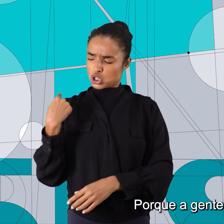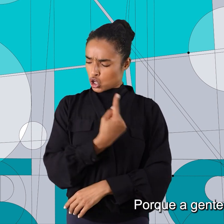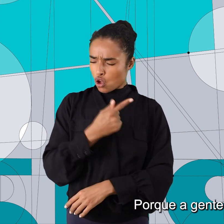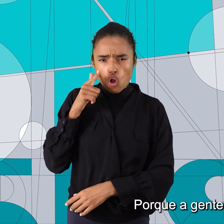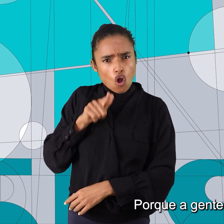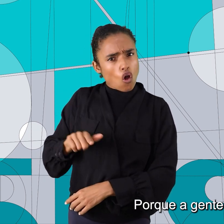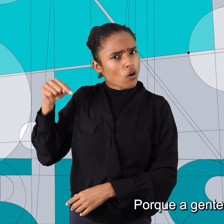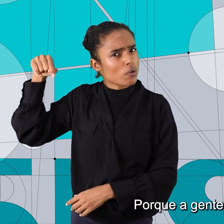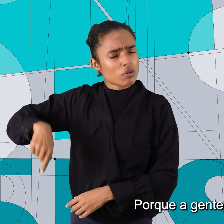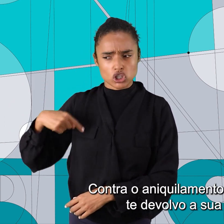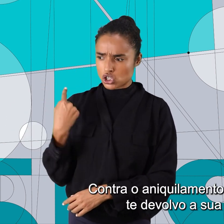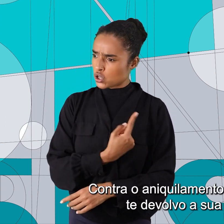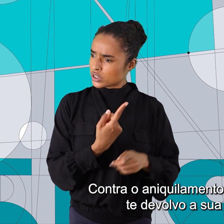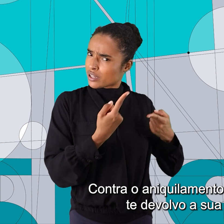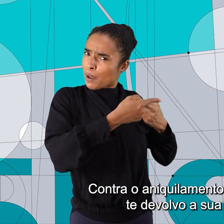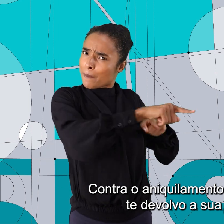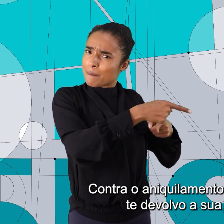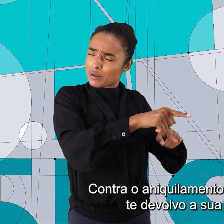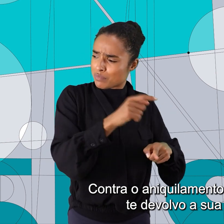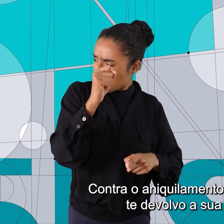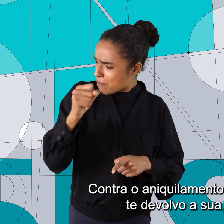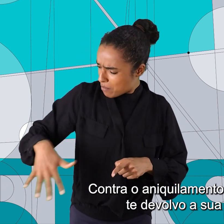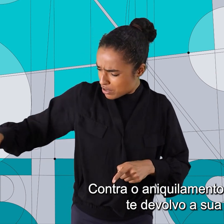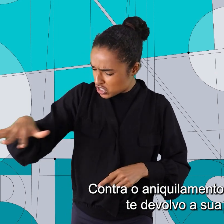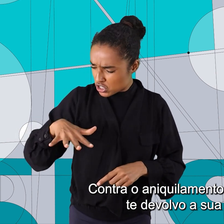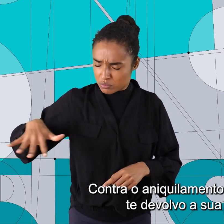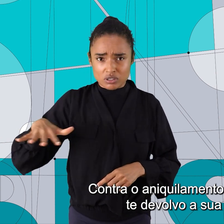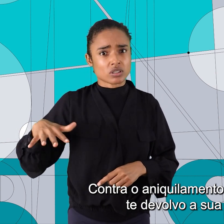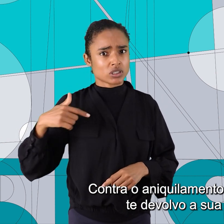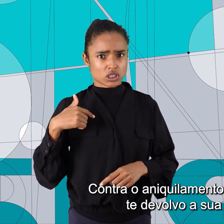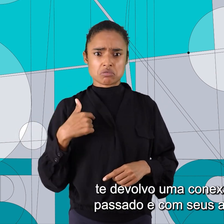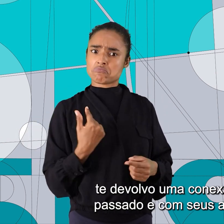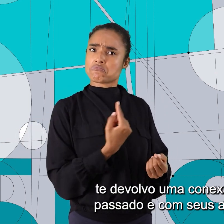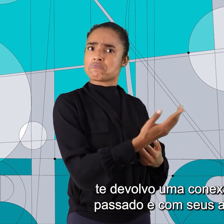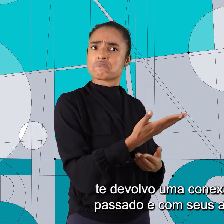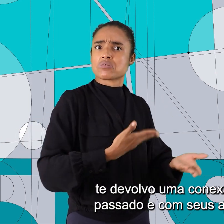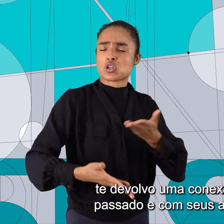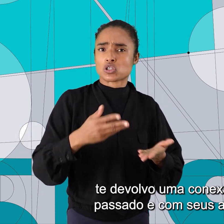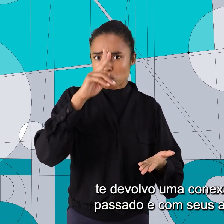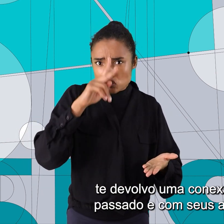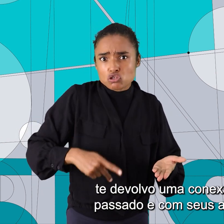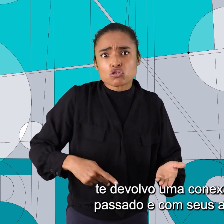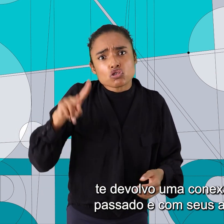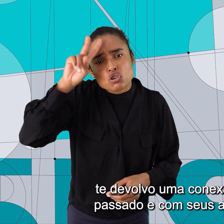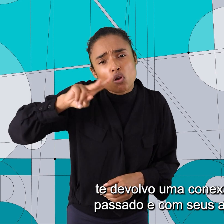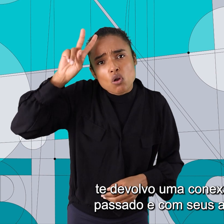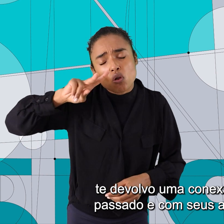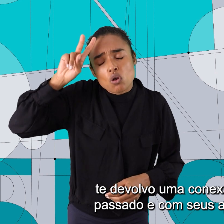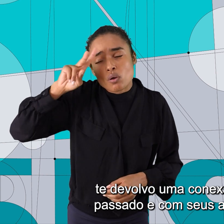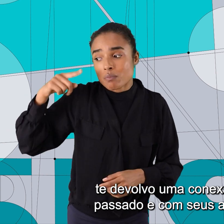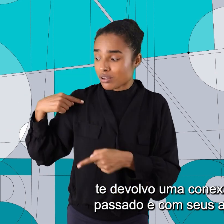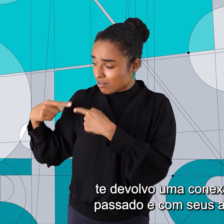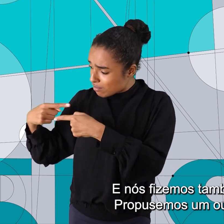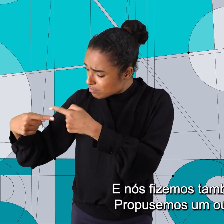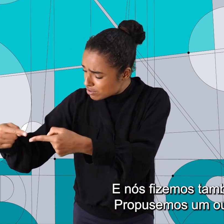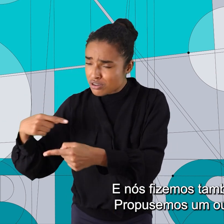Porque a gente atuou. Contra o aniquilamento eu te devolvo, eu te devolvo a sua história, eu te devolvo uma conexão com o seu passado e com seus